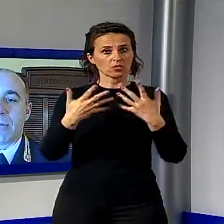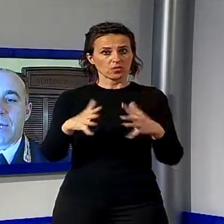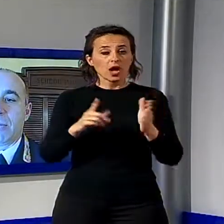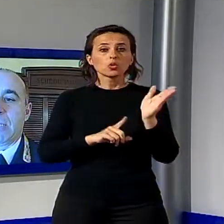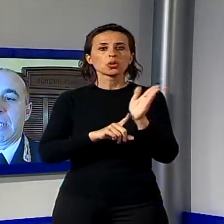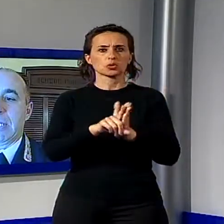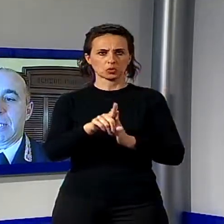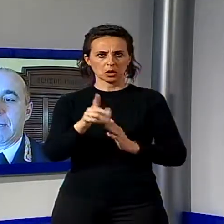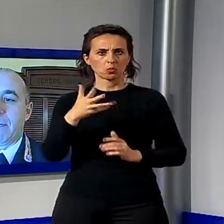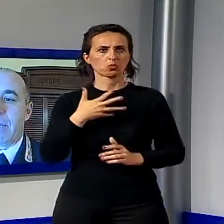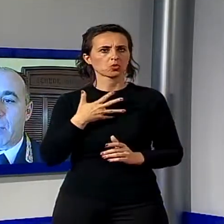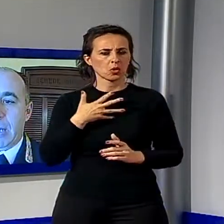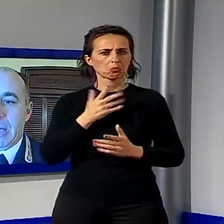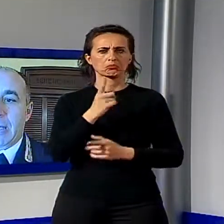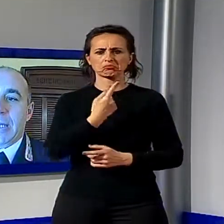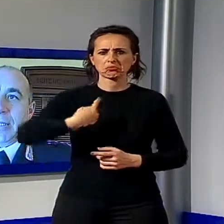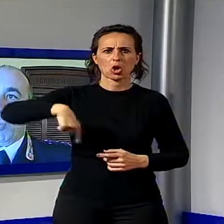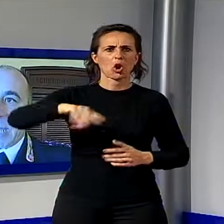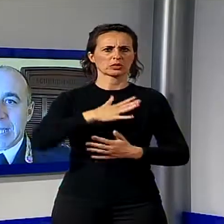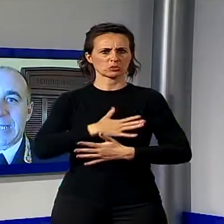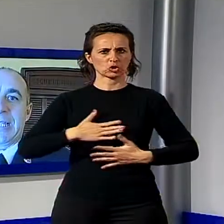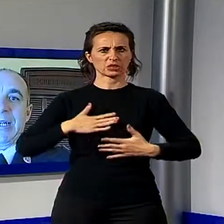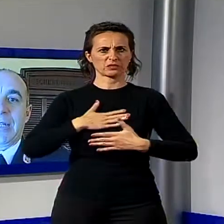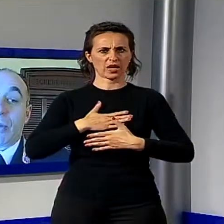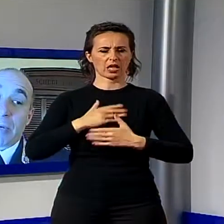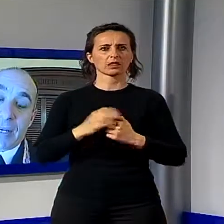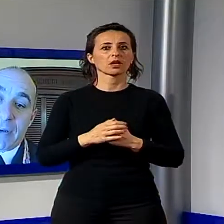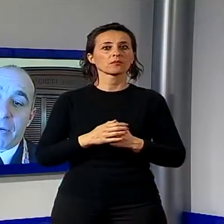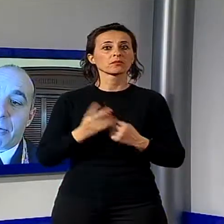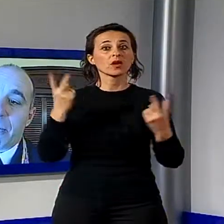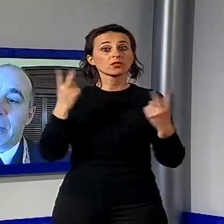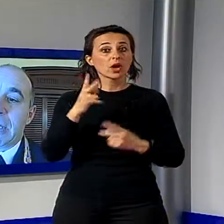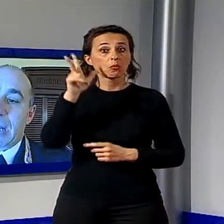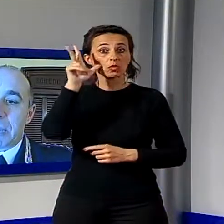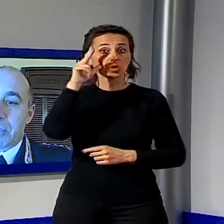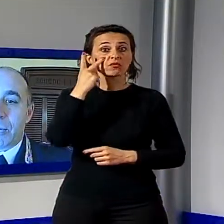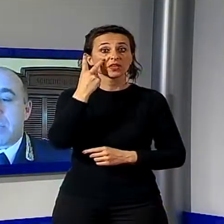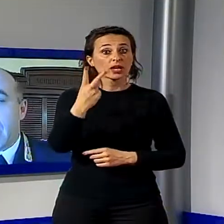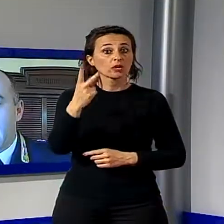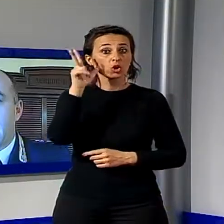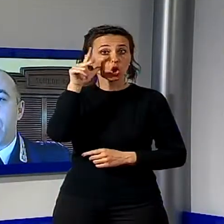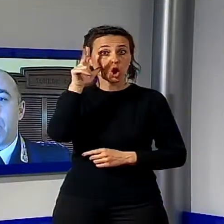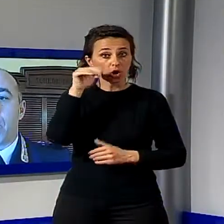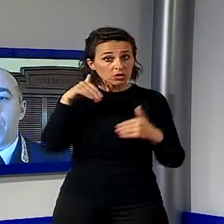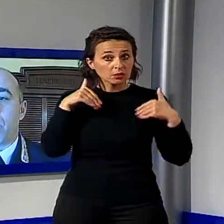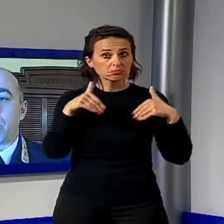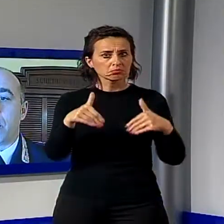dando. vediamo che l'utenza, le donne che vengono a questi corsi, ma anche qualche uomo, sono